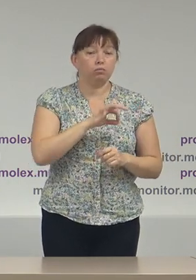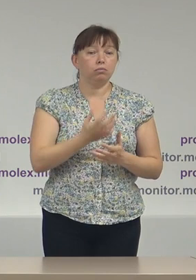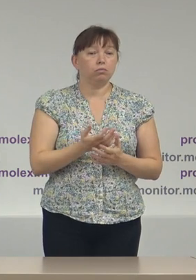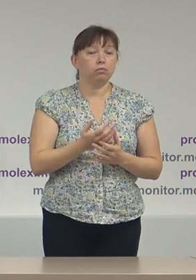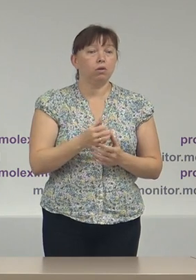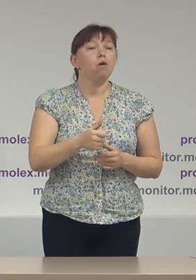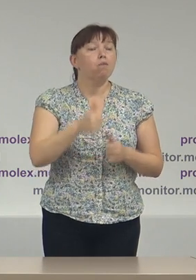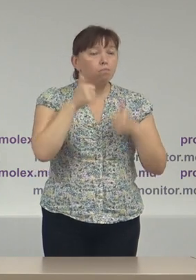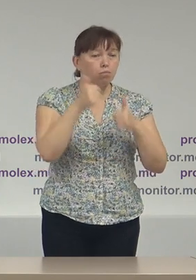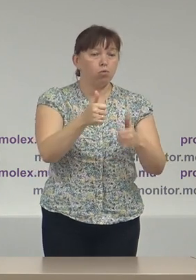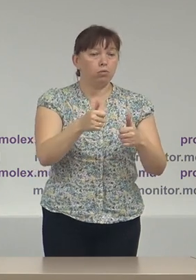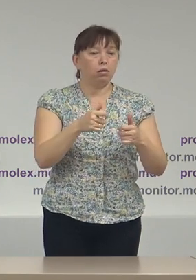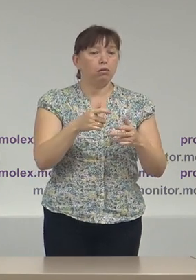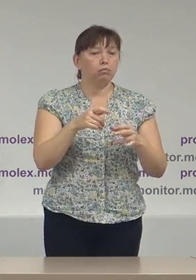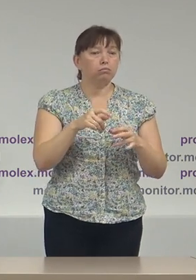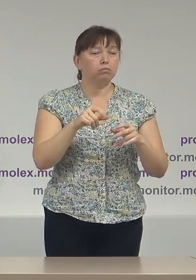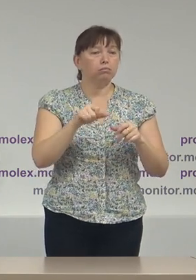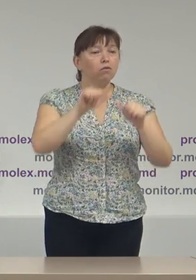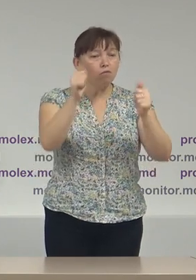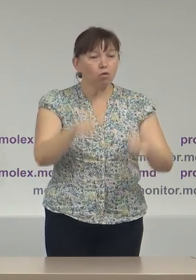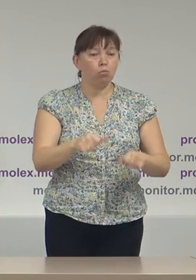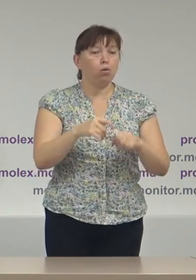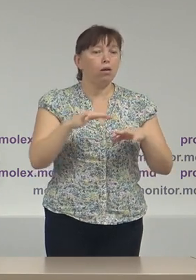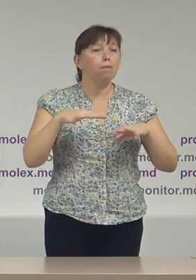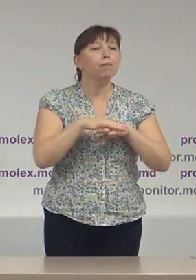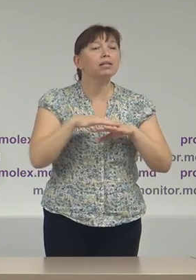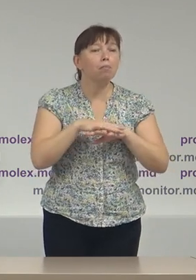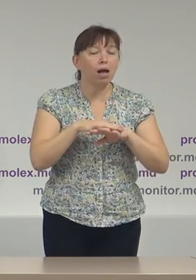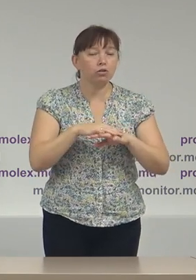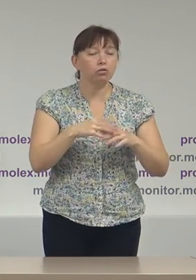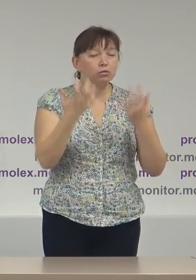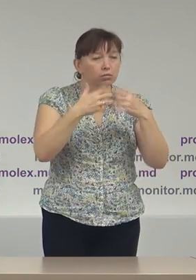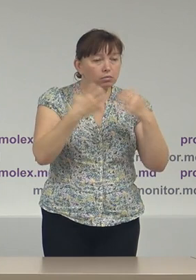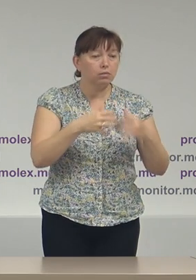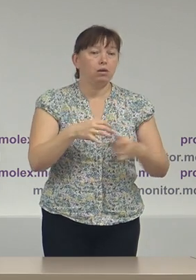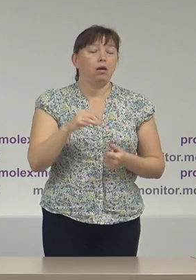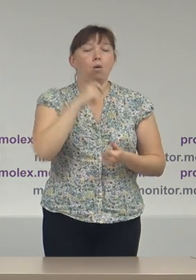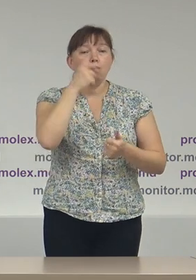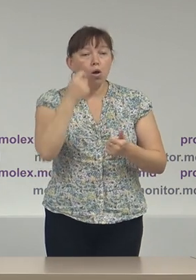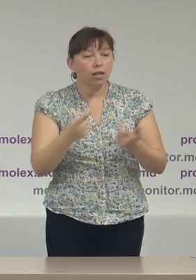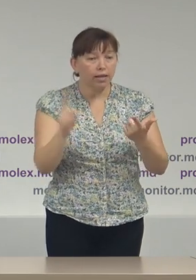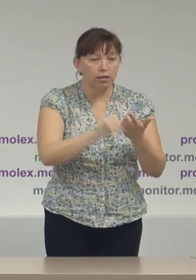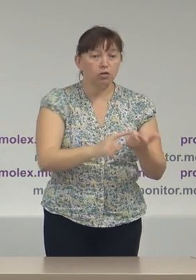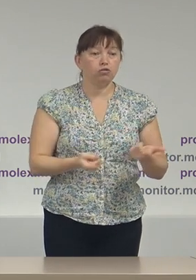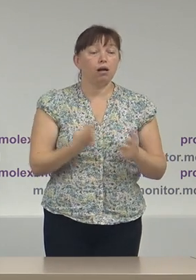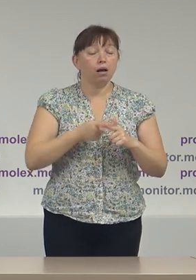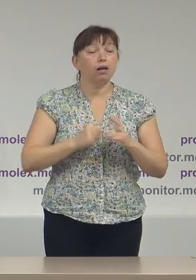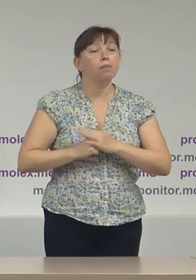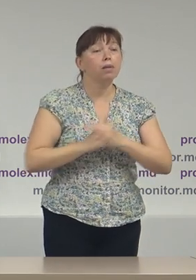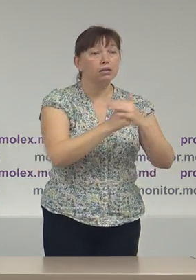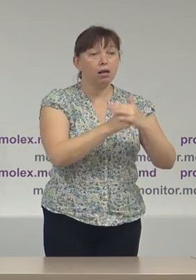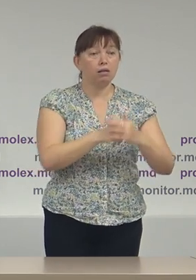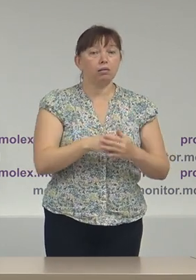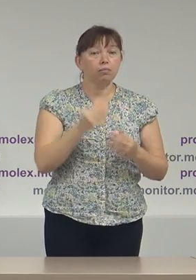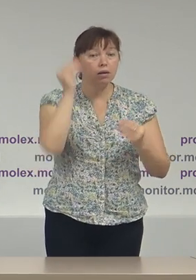formule foarte clare matematice, apolitice, care este bazată exclusiv